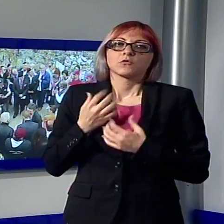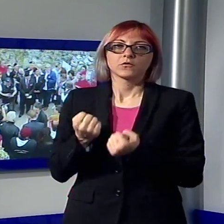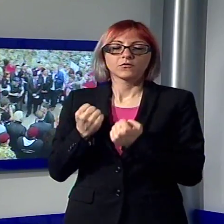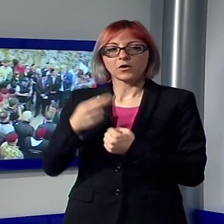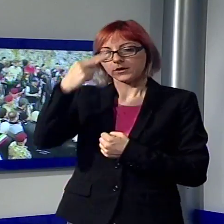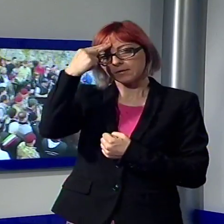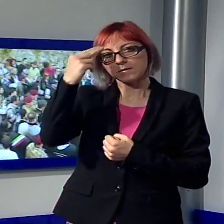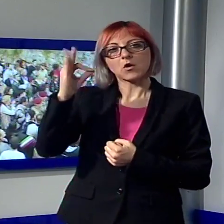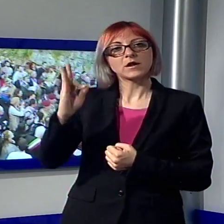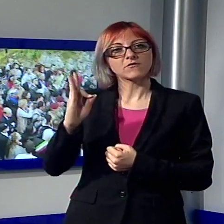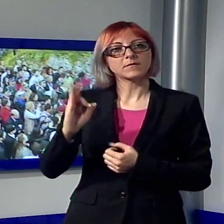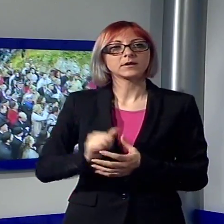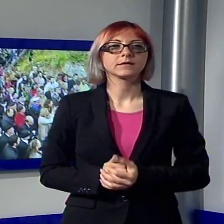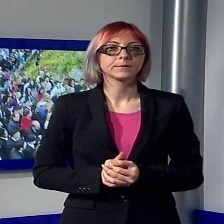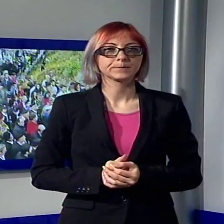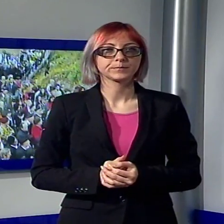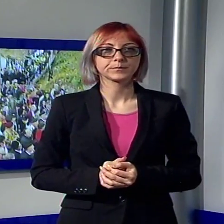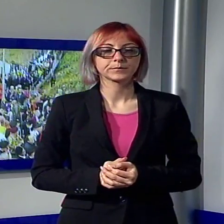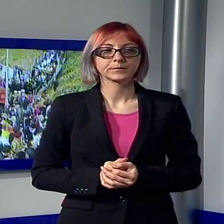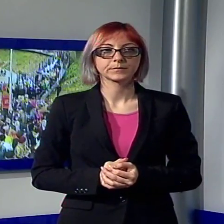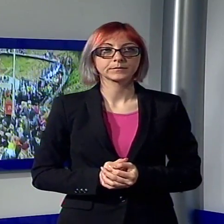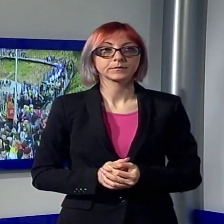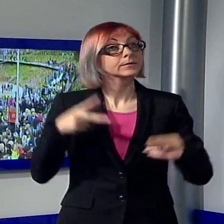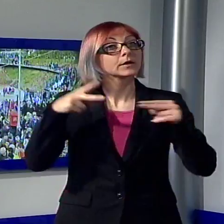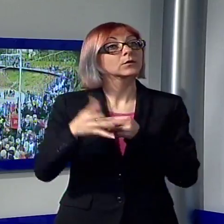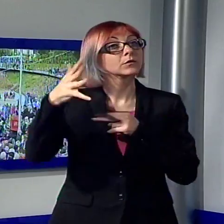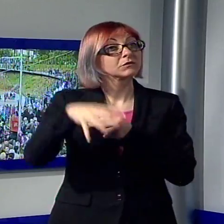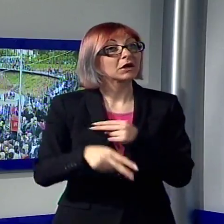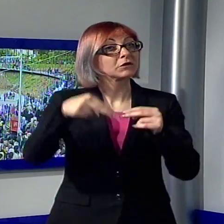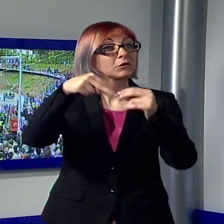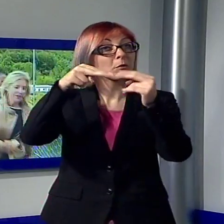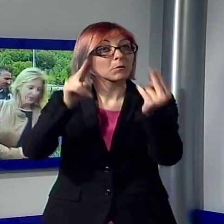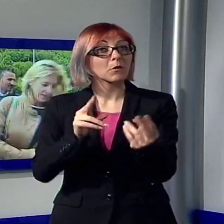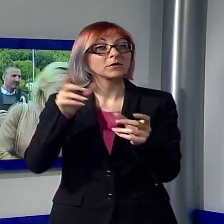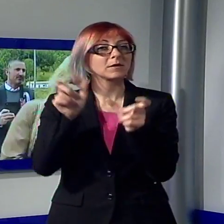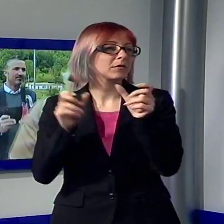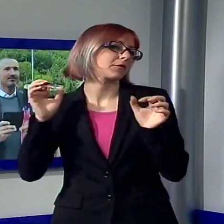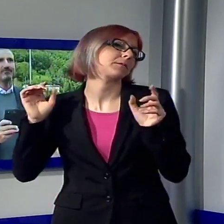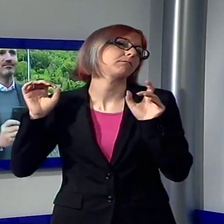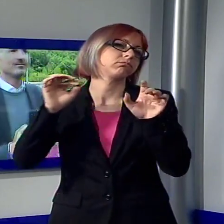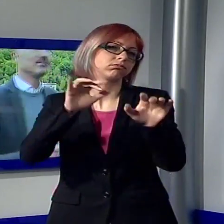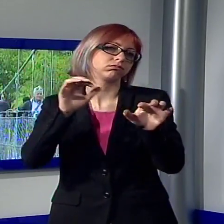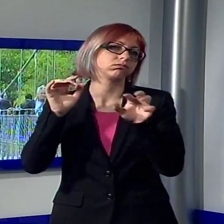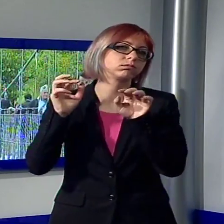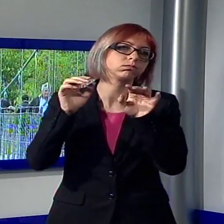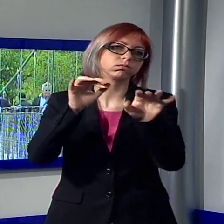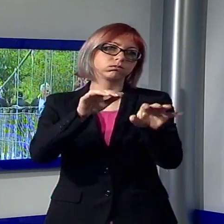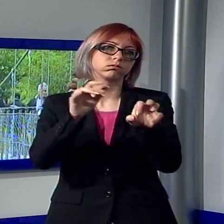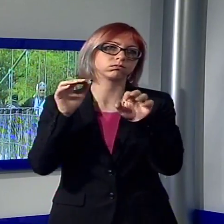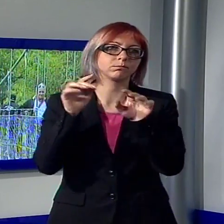terminata la parte ufficiale della cerimonia, il nuovo ponte è stato preso d'assalto per tutto il giorno da migliaia di visitatori. Pienamente